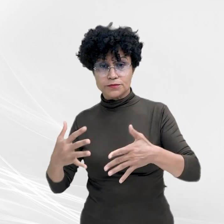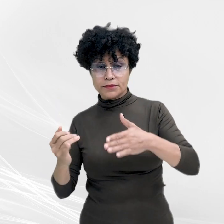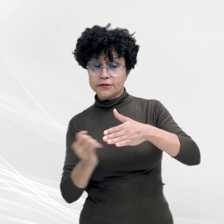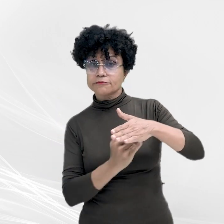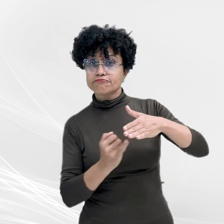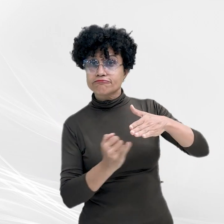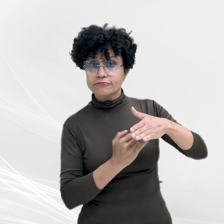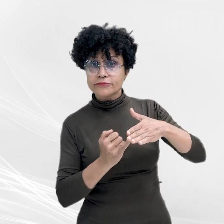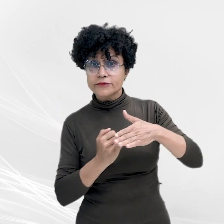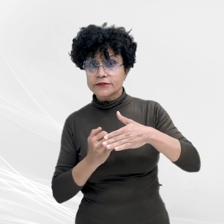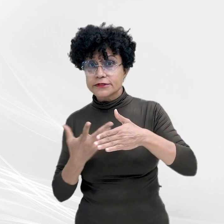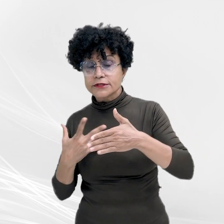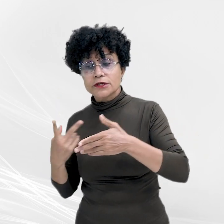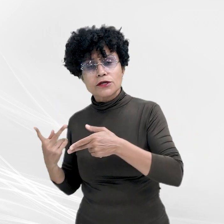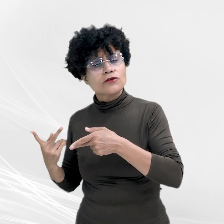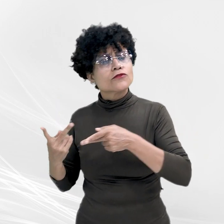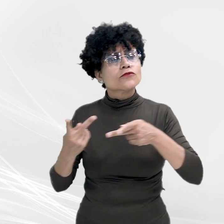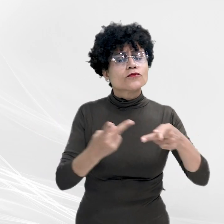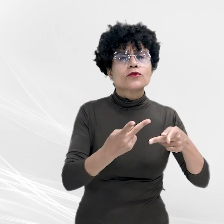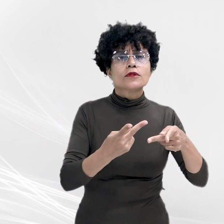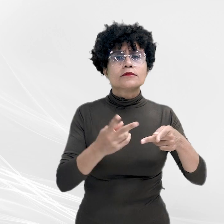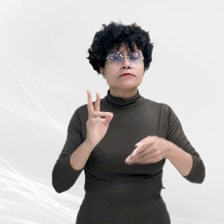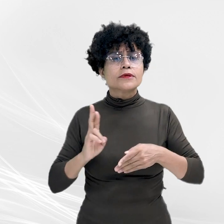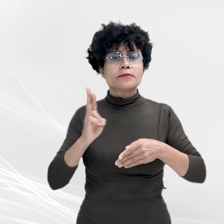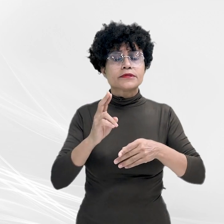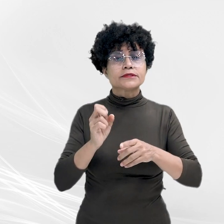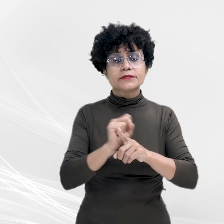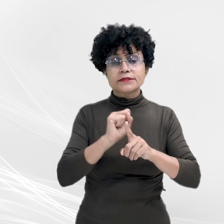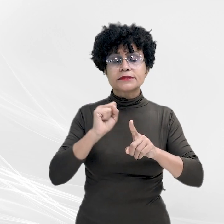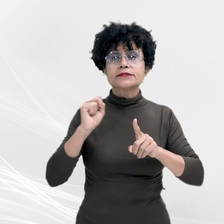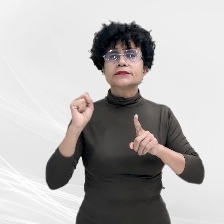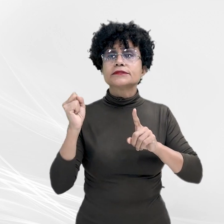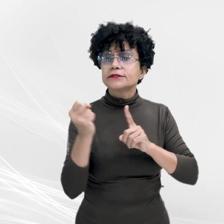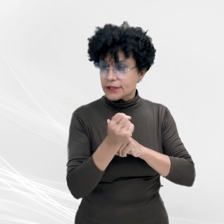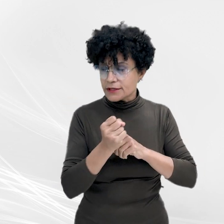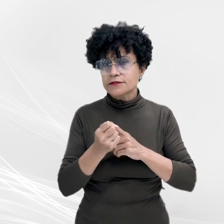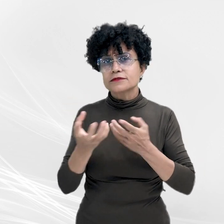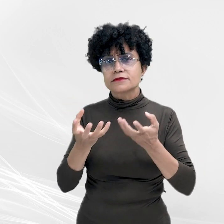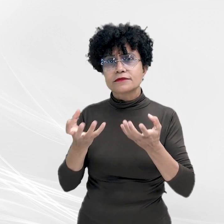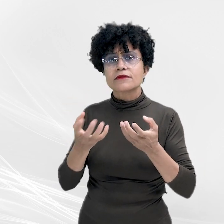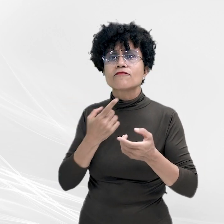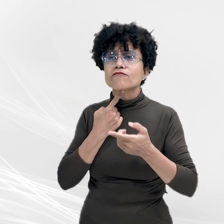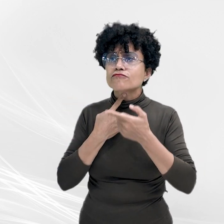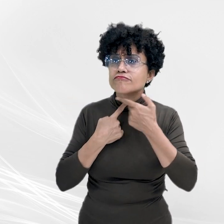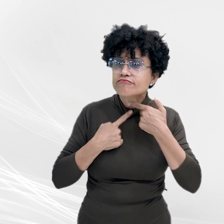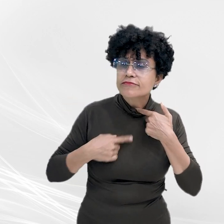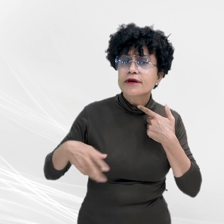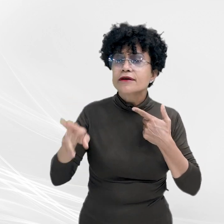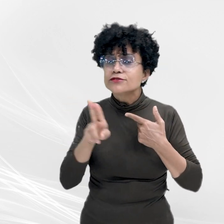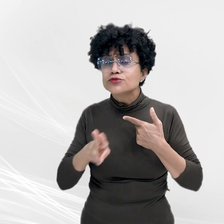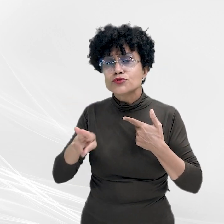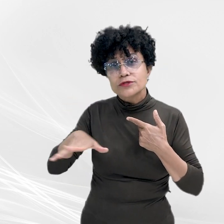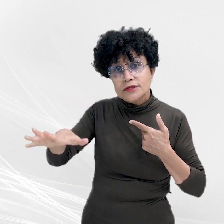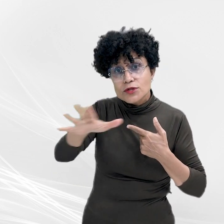instituição foi procurada por representantes da sociedade que tinham o desejo de usufruir da área de forma